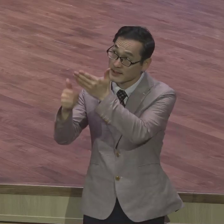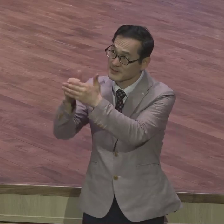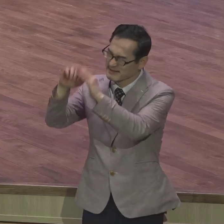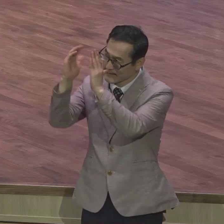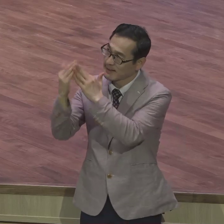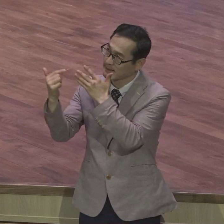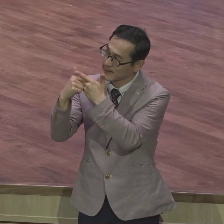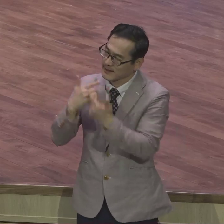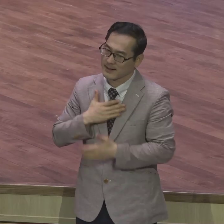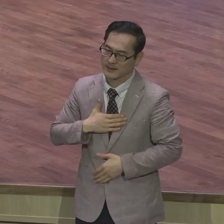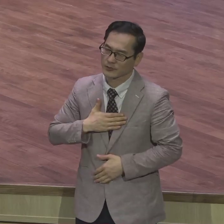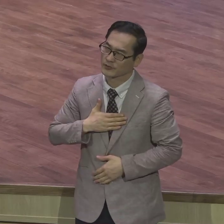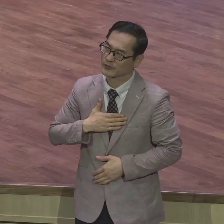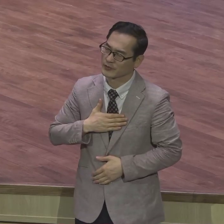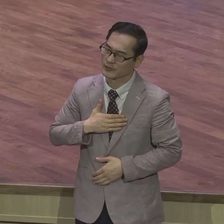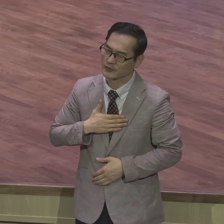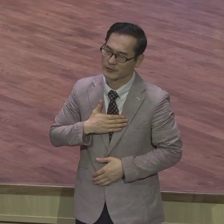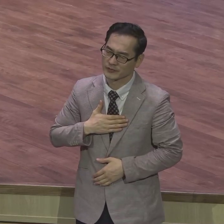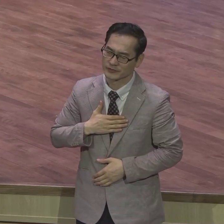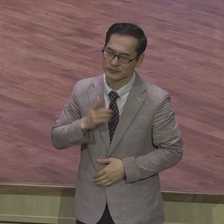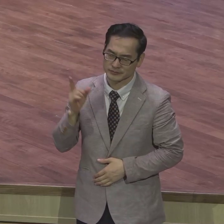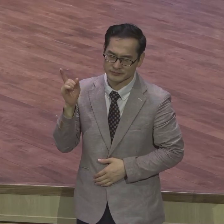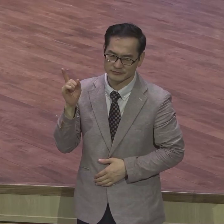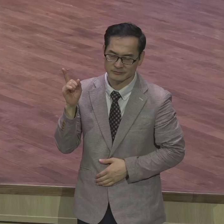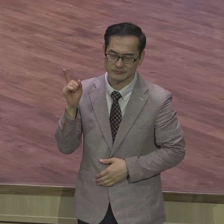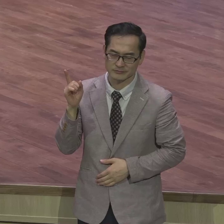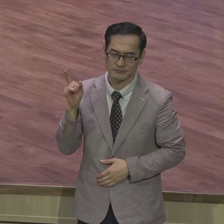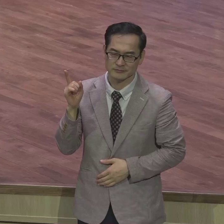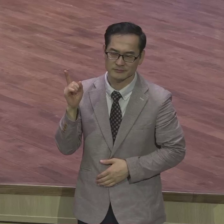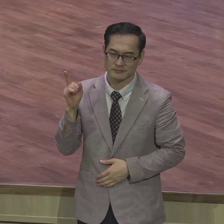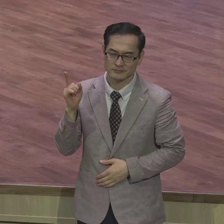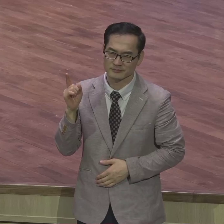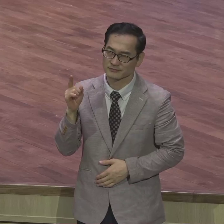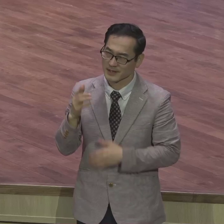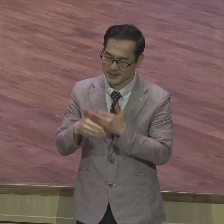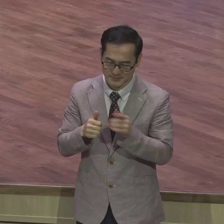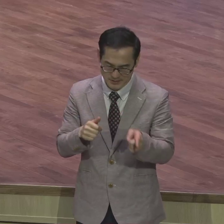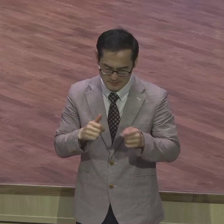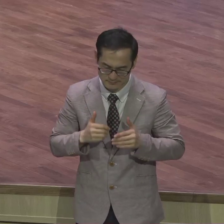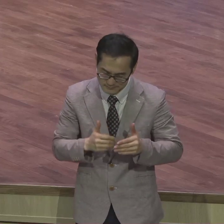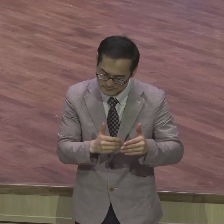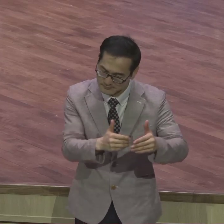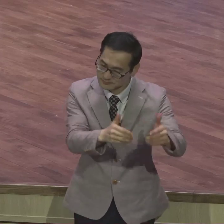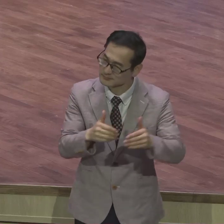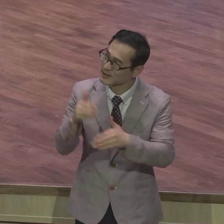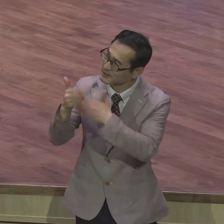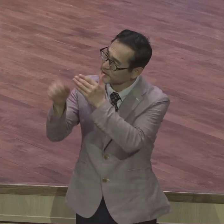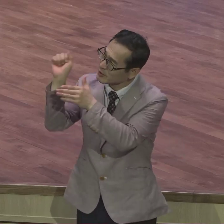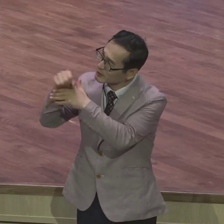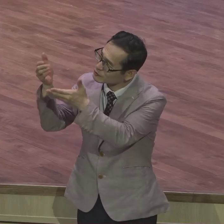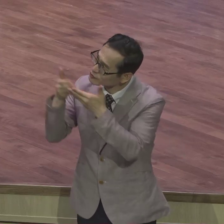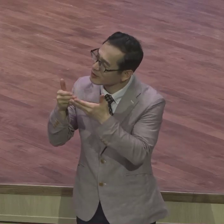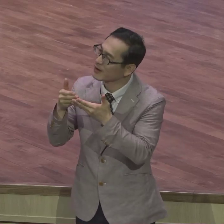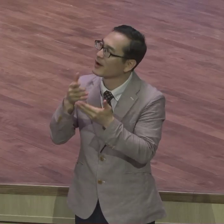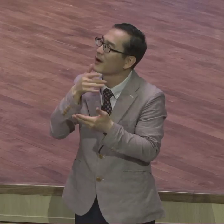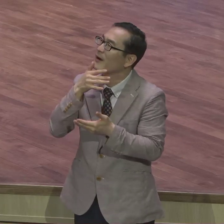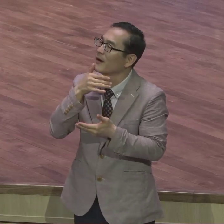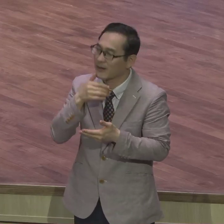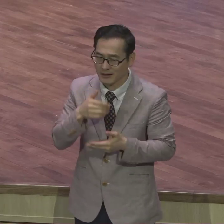전능자가 다 알고 계시니까 그분께서 이렇게 허락하셨구나 이렇게 되면 어려운 거, 힘든 것도 다 돼요